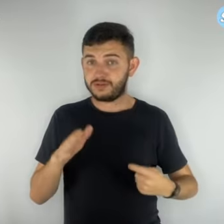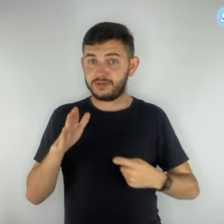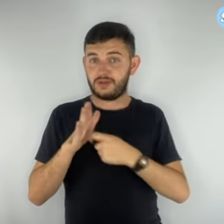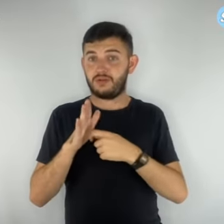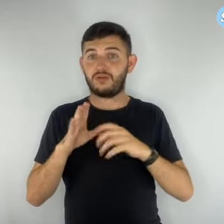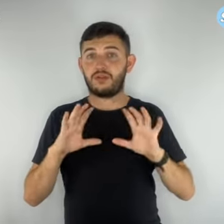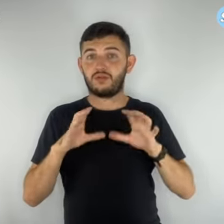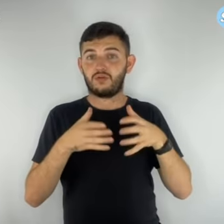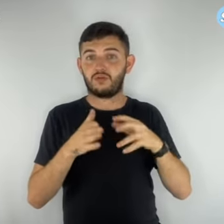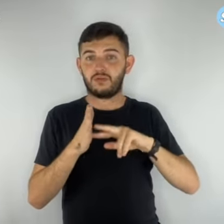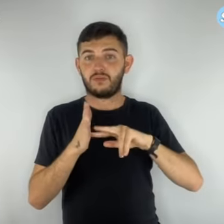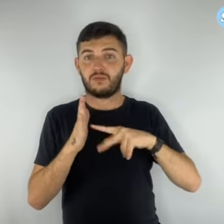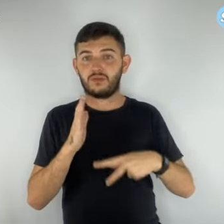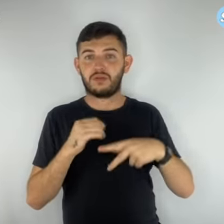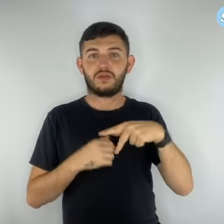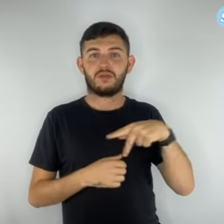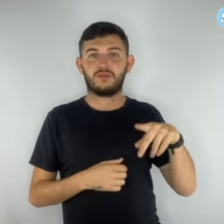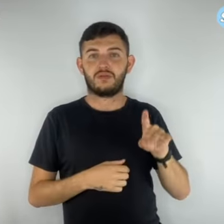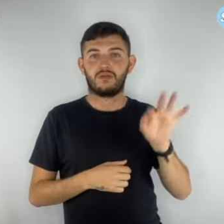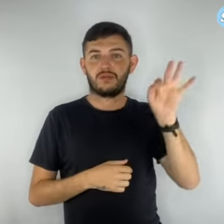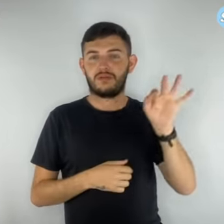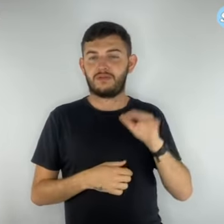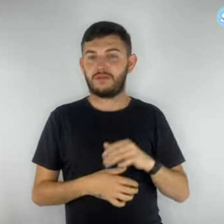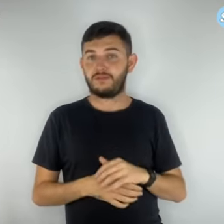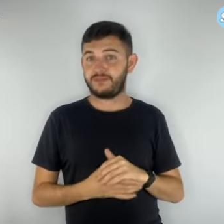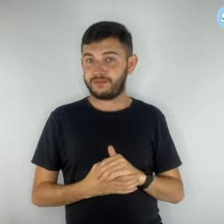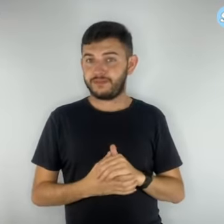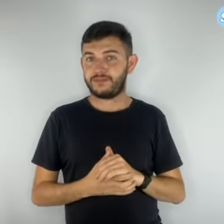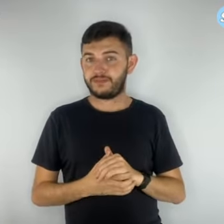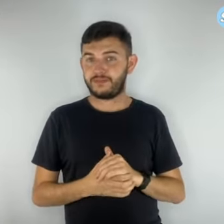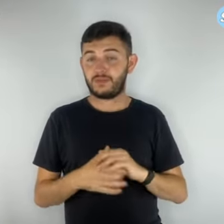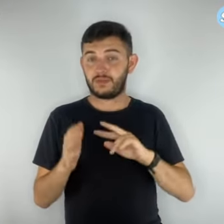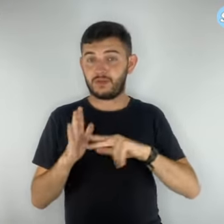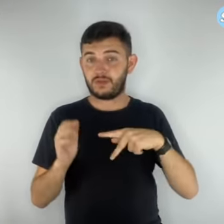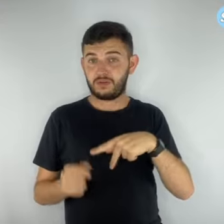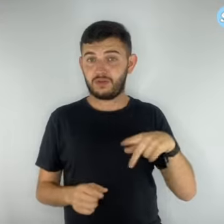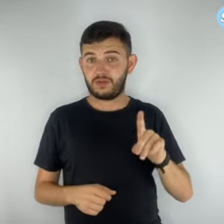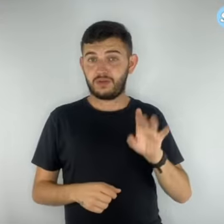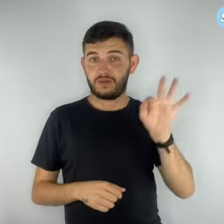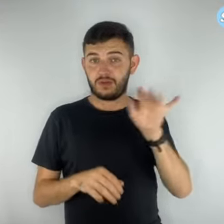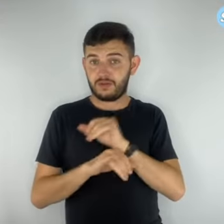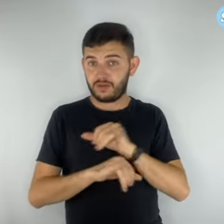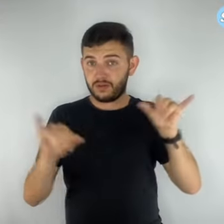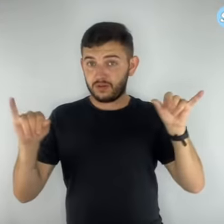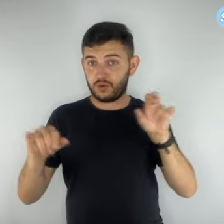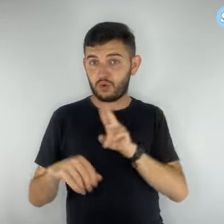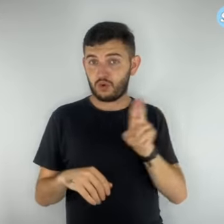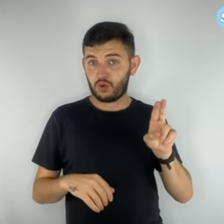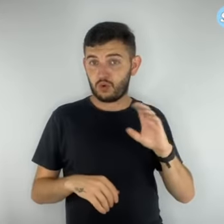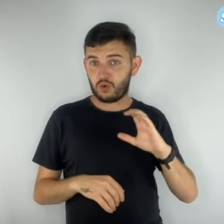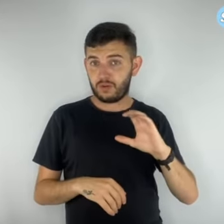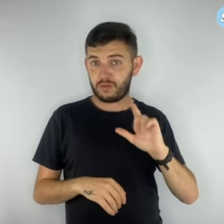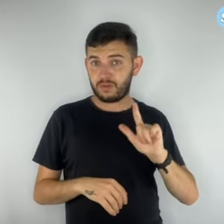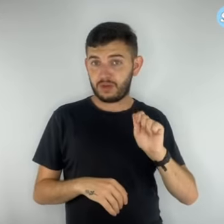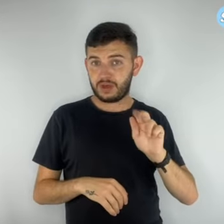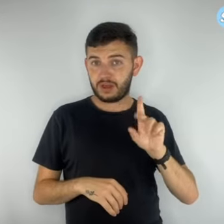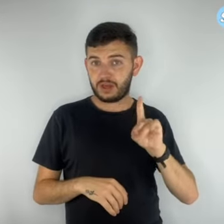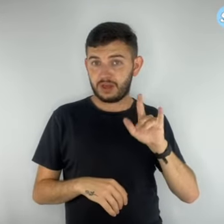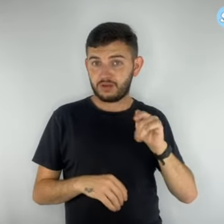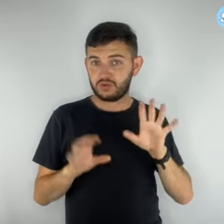O SimproDef informa que o nome Cláudia Maria Rodrigues, utilizado pela quadrilha, pertence